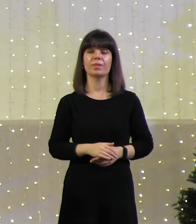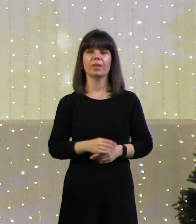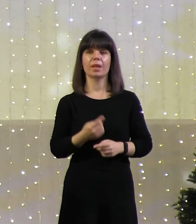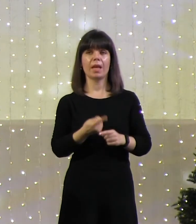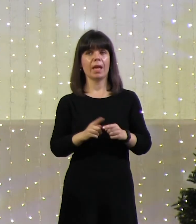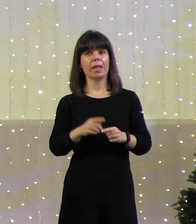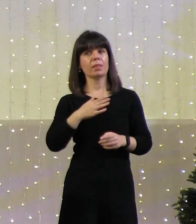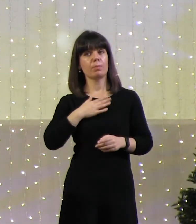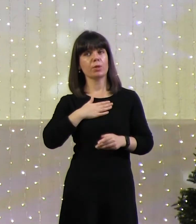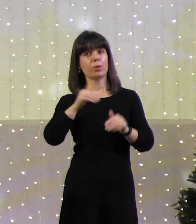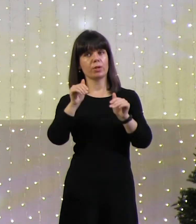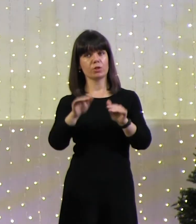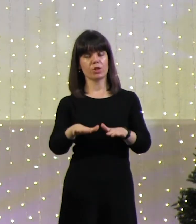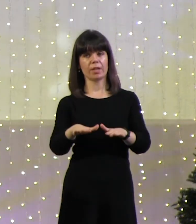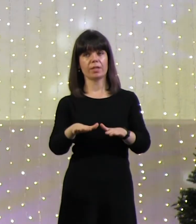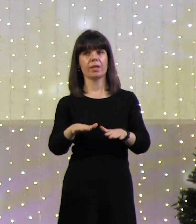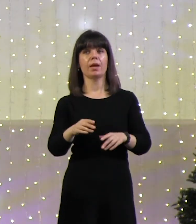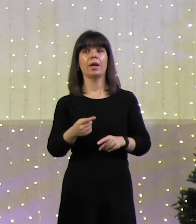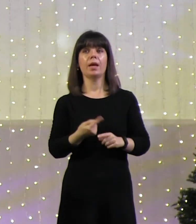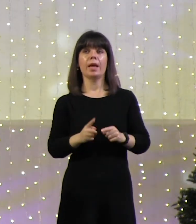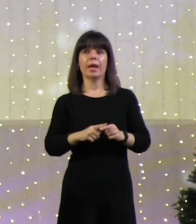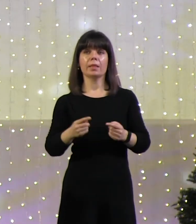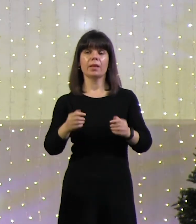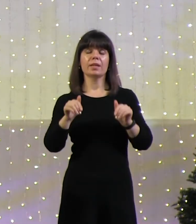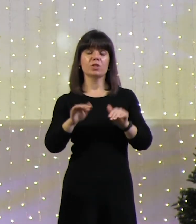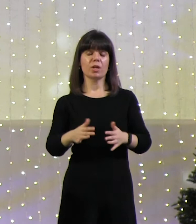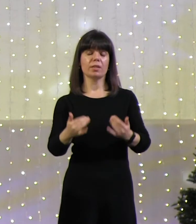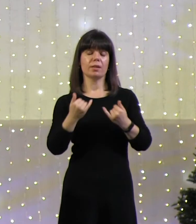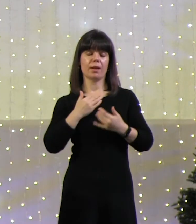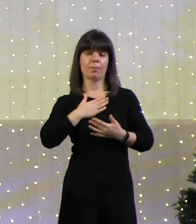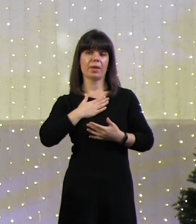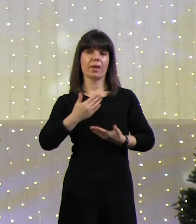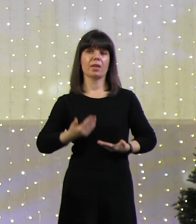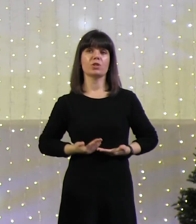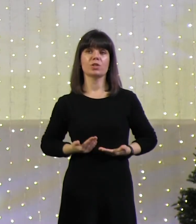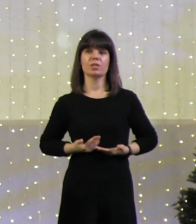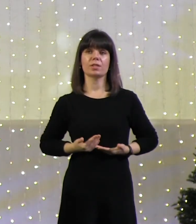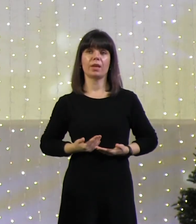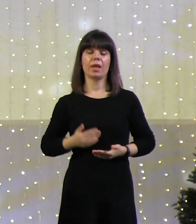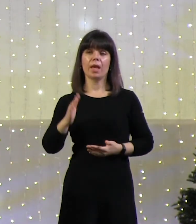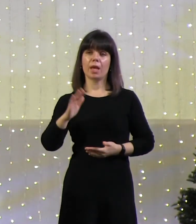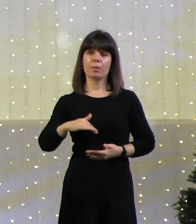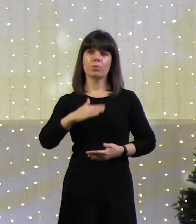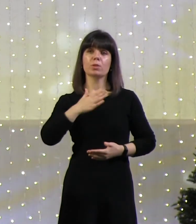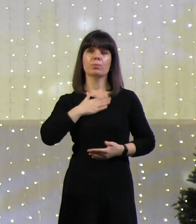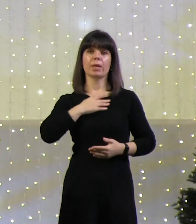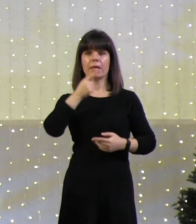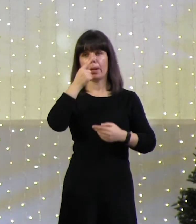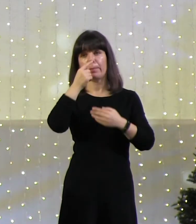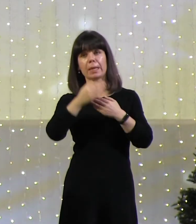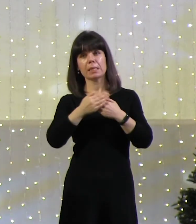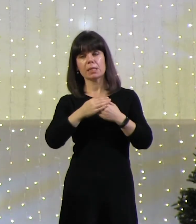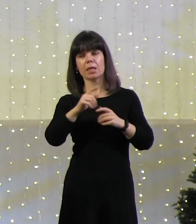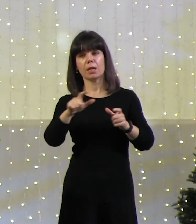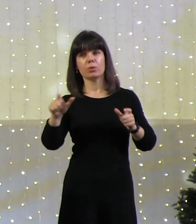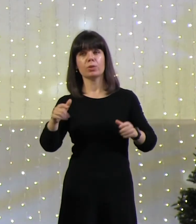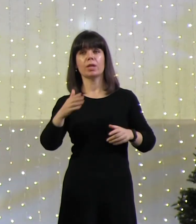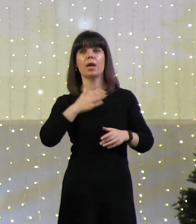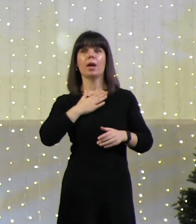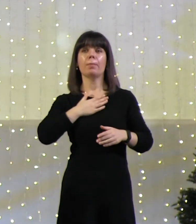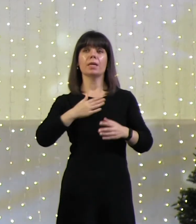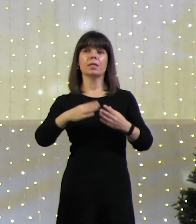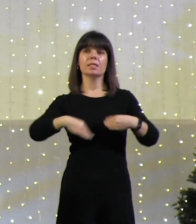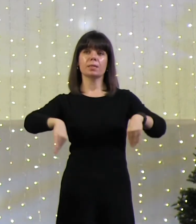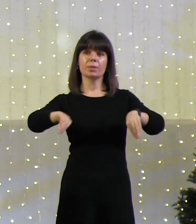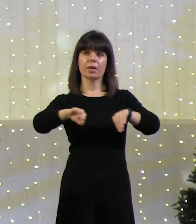Это мое решение, это решение для моей жизни. И пусть мои близкие люди, моя семья, мое окружение